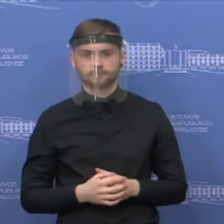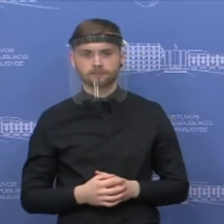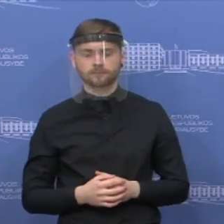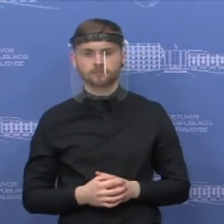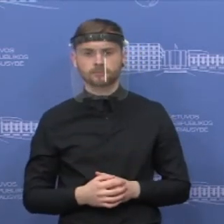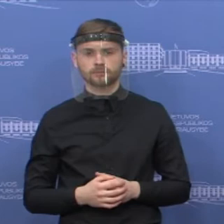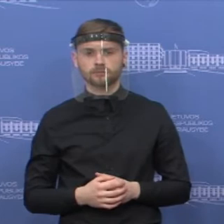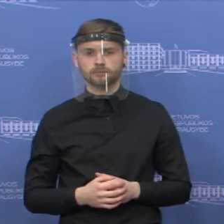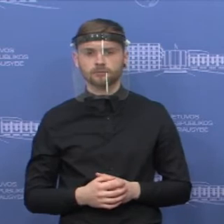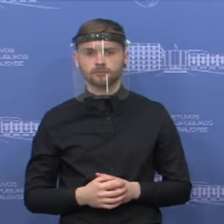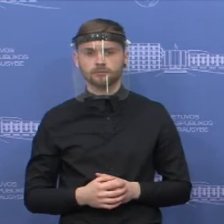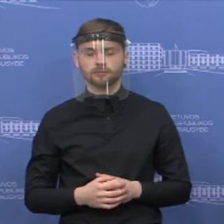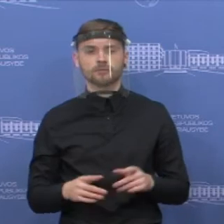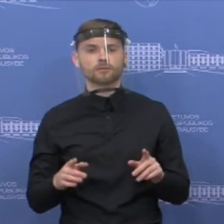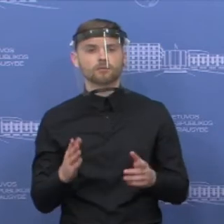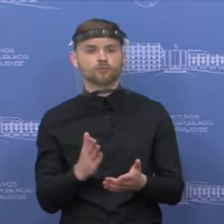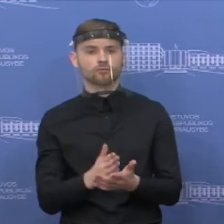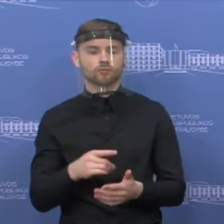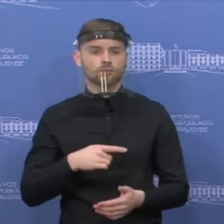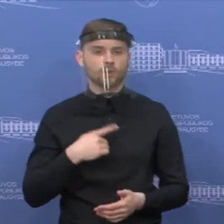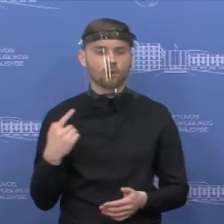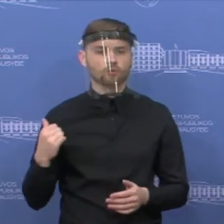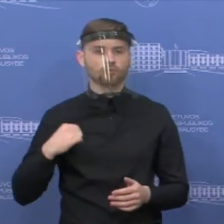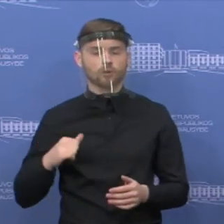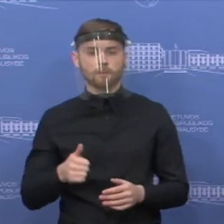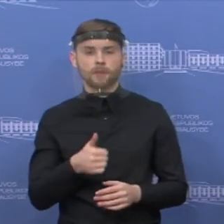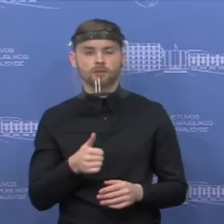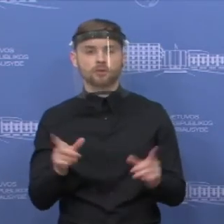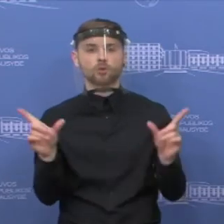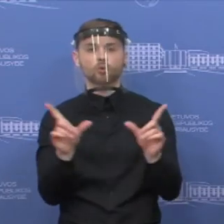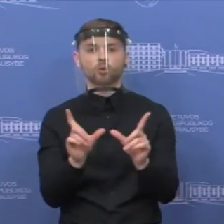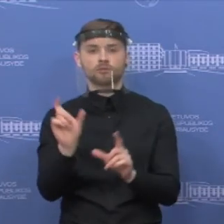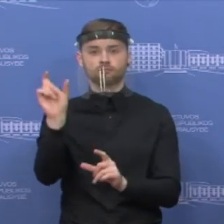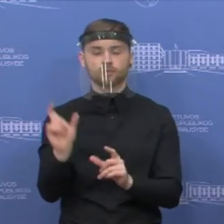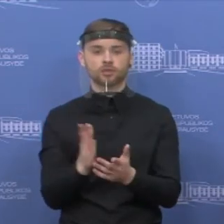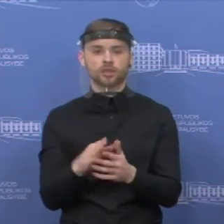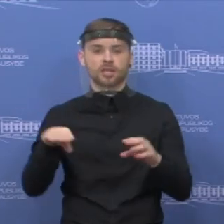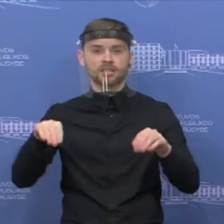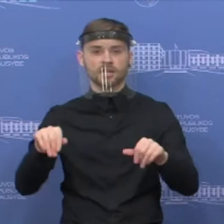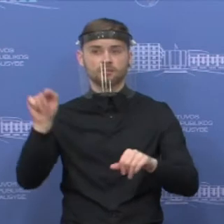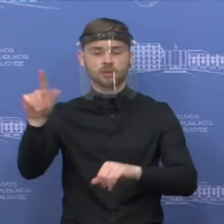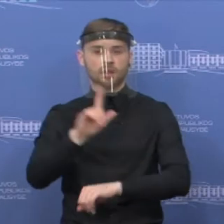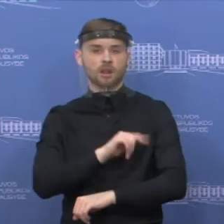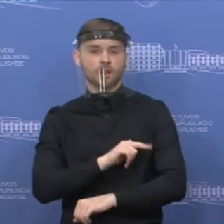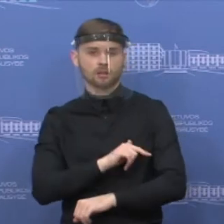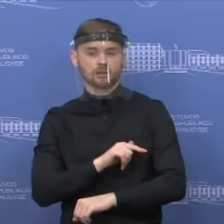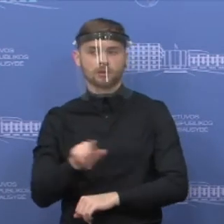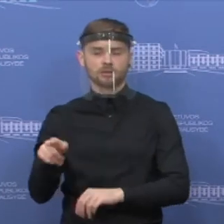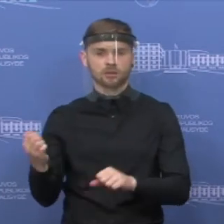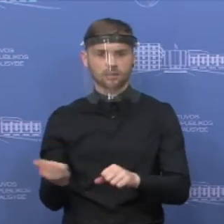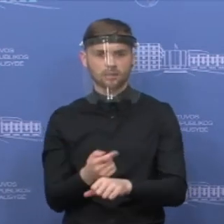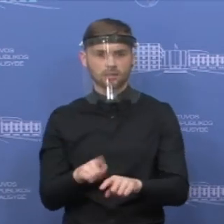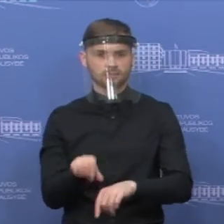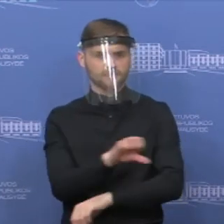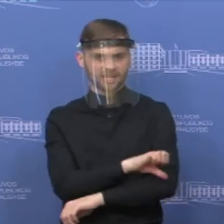sulaukiu daug klausimų iš žmonių, kurie, na pavyzdžiui, ūkininkas, kuris dirba žemė Latvijoje. Klausia, ar jis privalės važiuoti